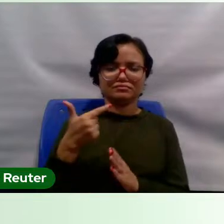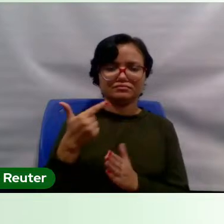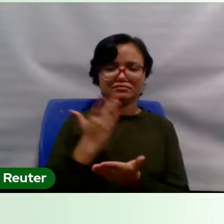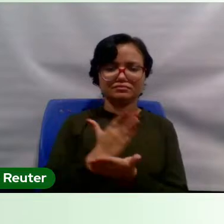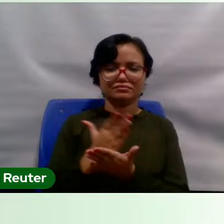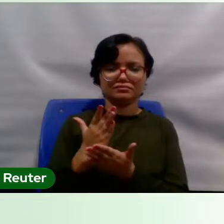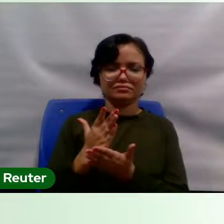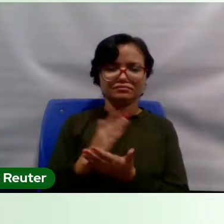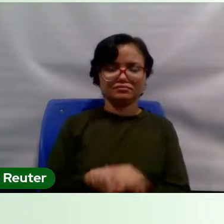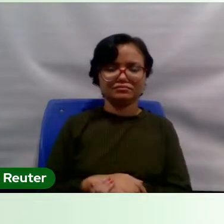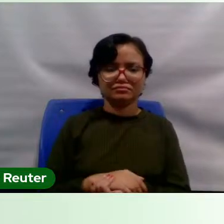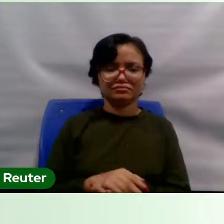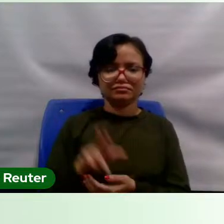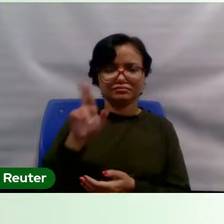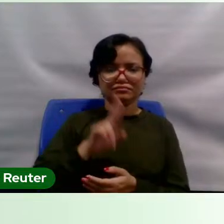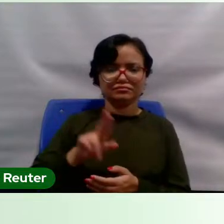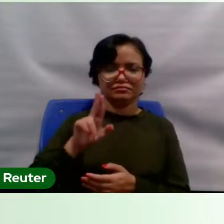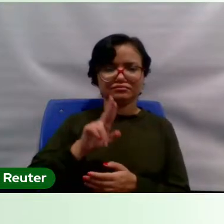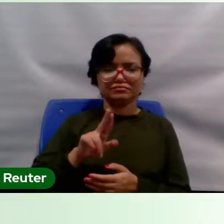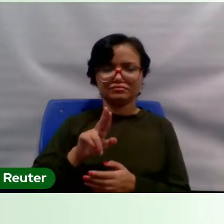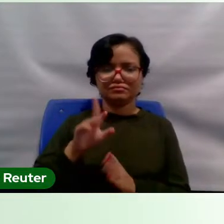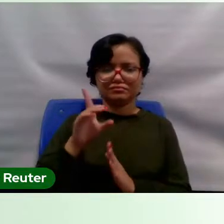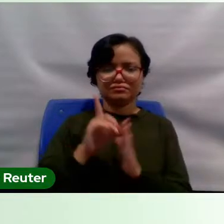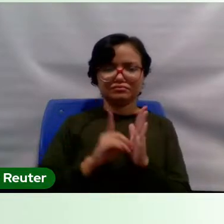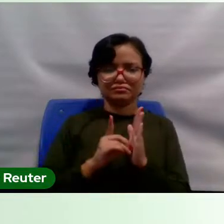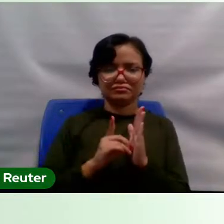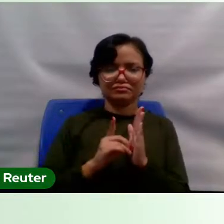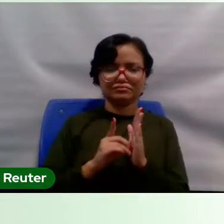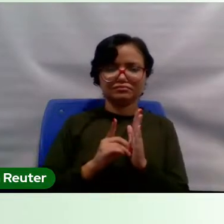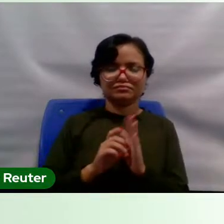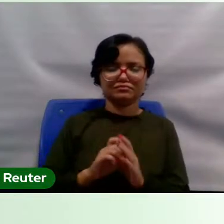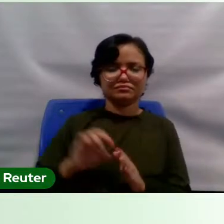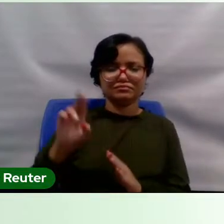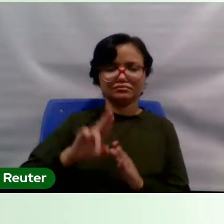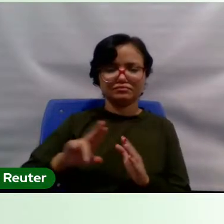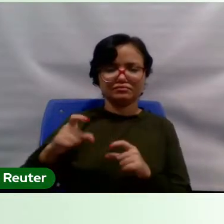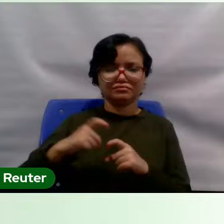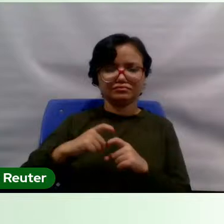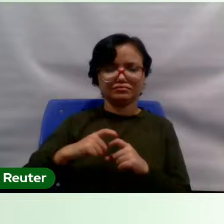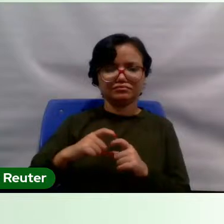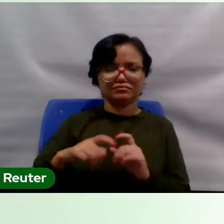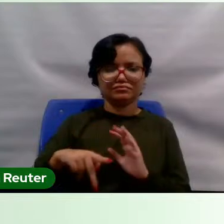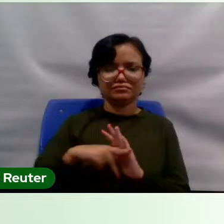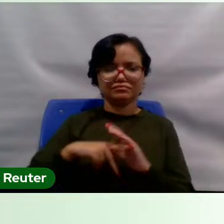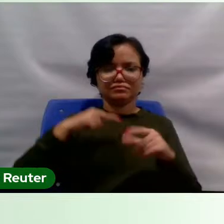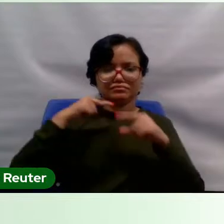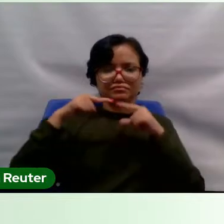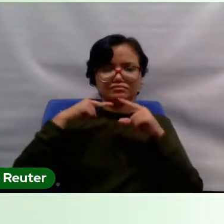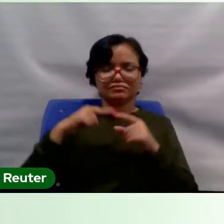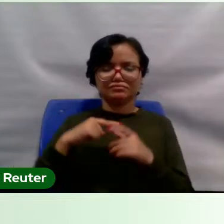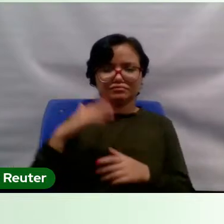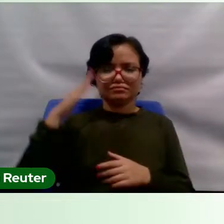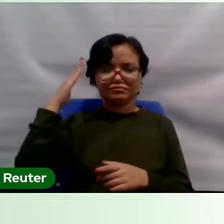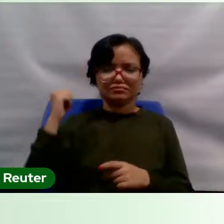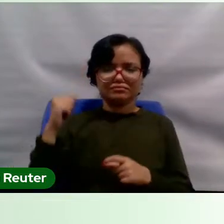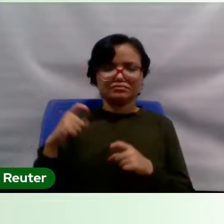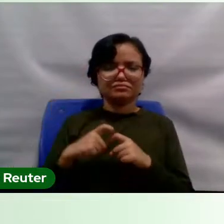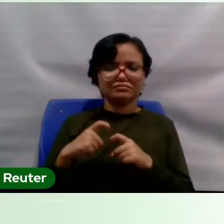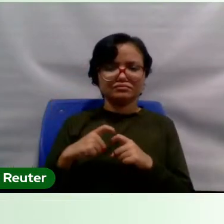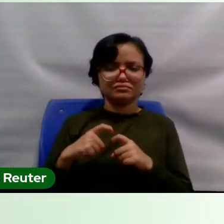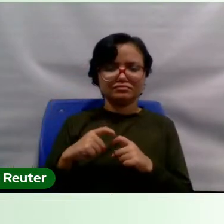universidades de direito e de medicina, né? A própria discussão do saber médico vai ser